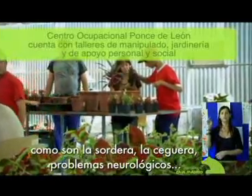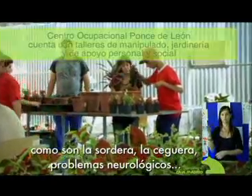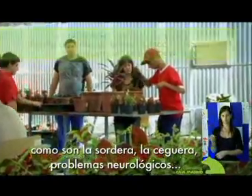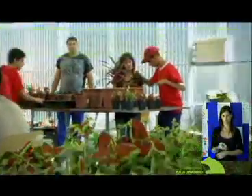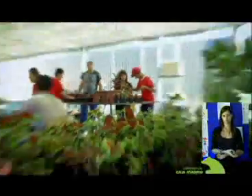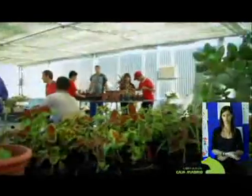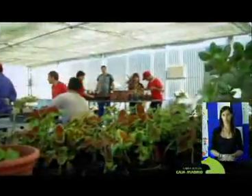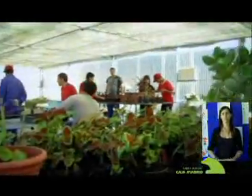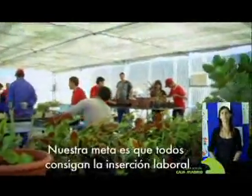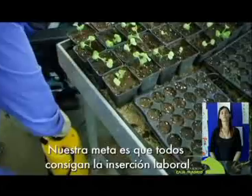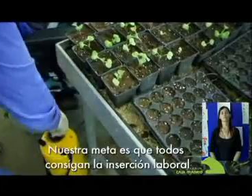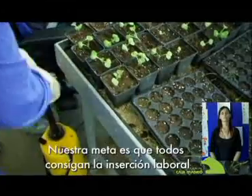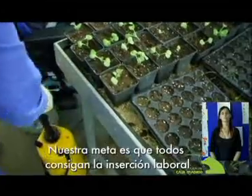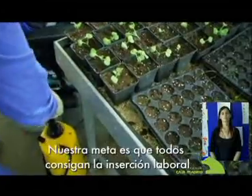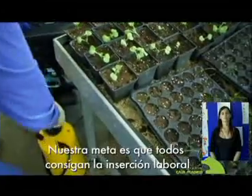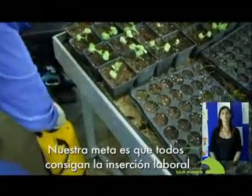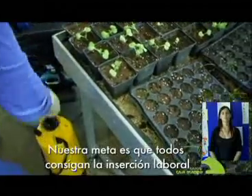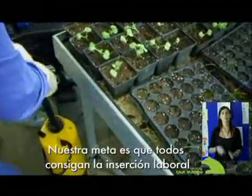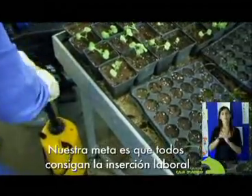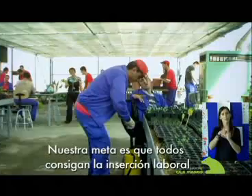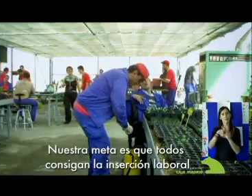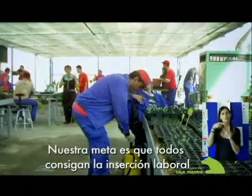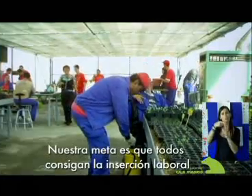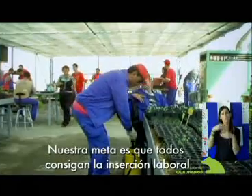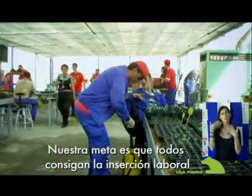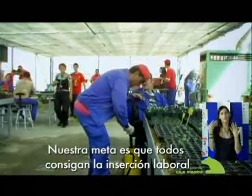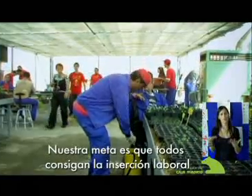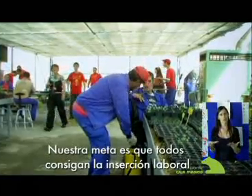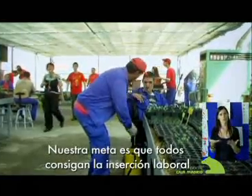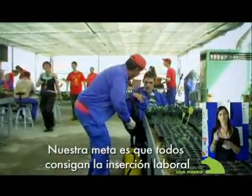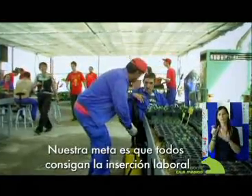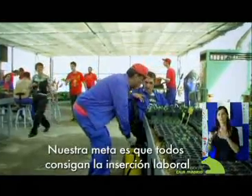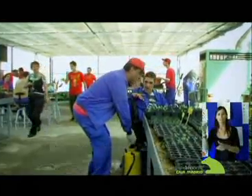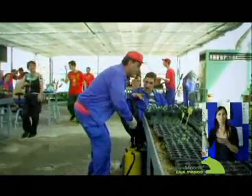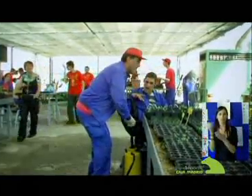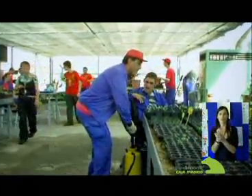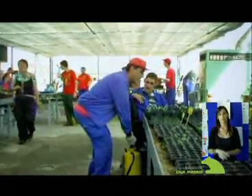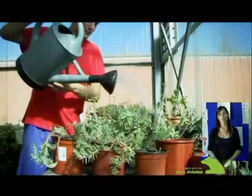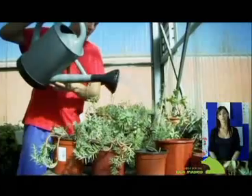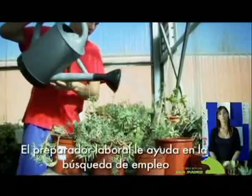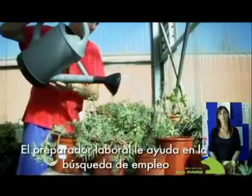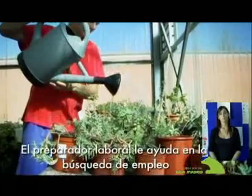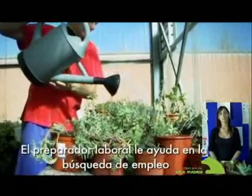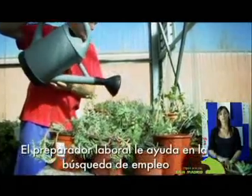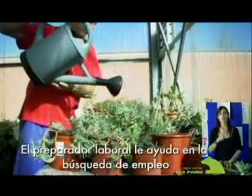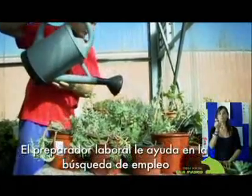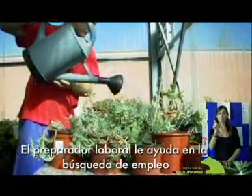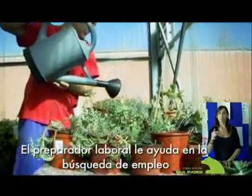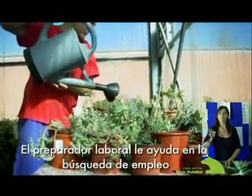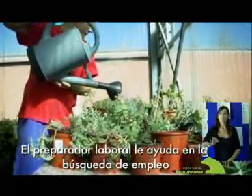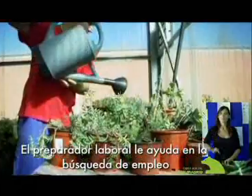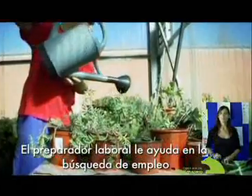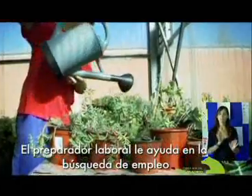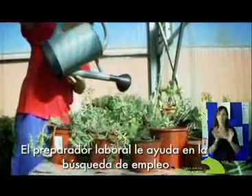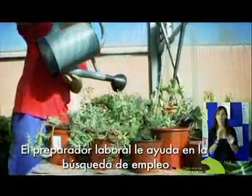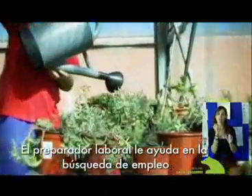problemas neurológicos. Nuestra meta es que todos consigan la inserción laboral. El preparador laboral le